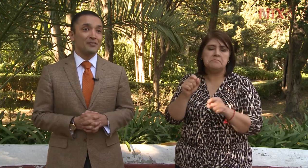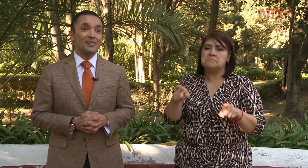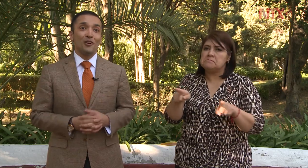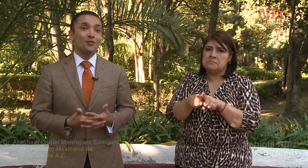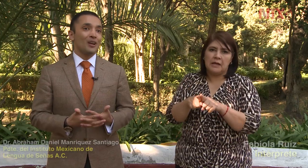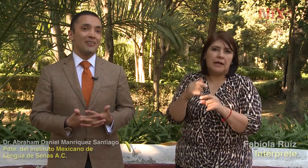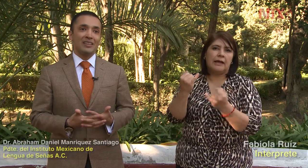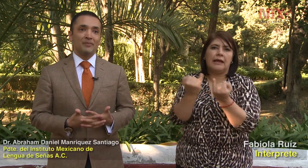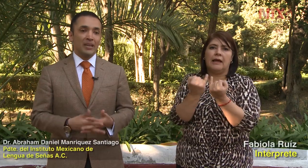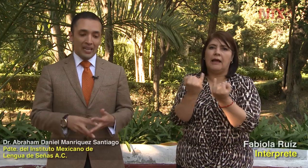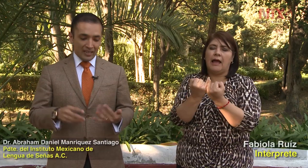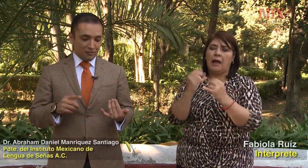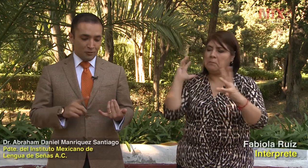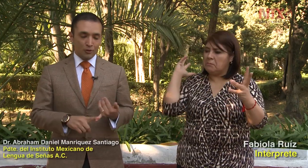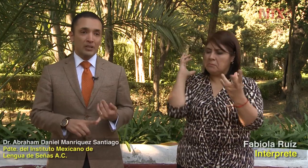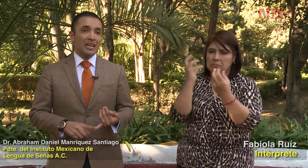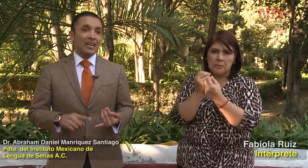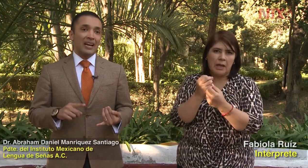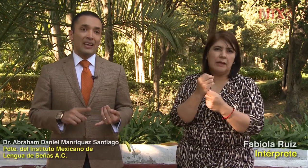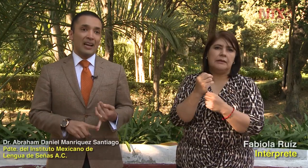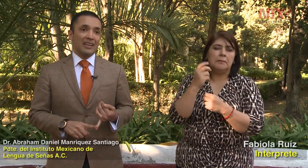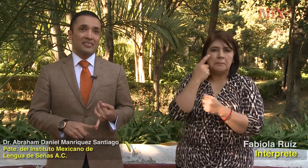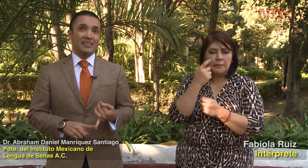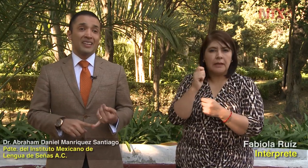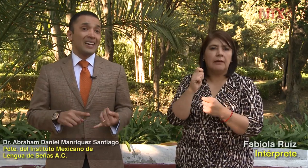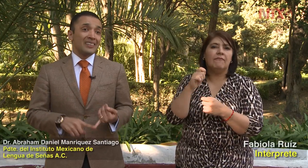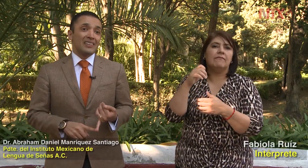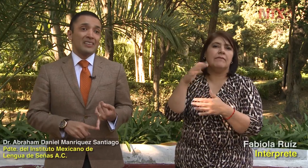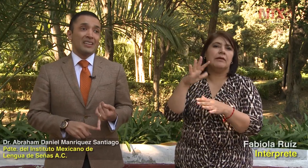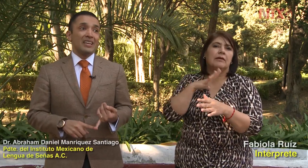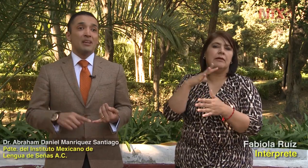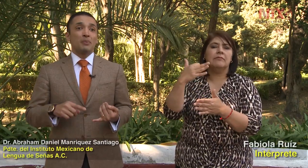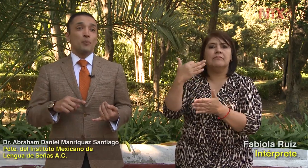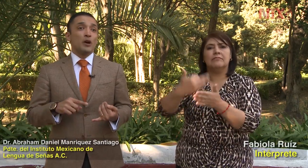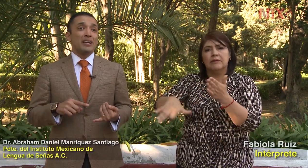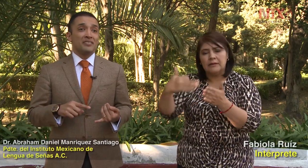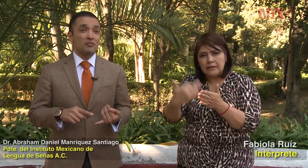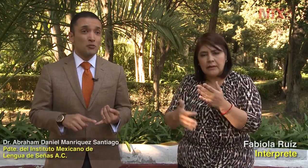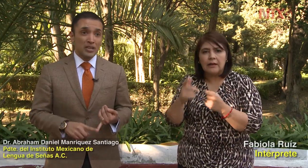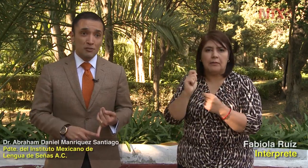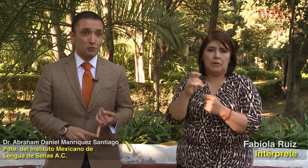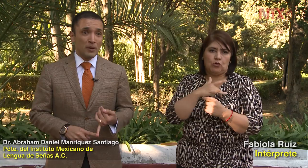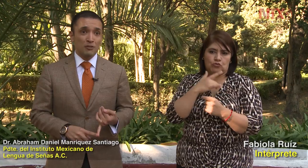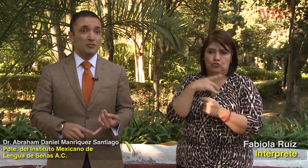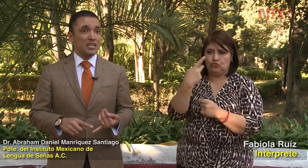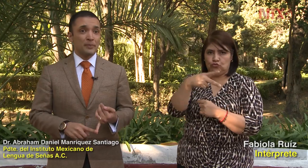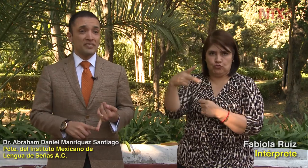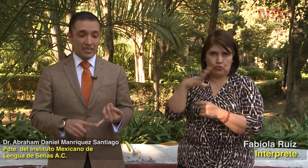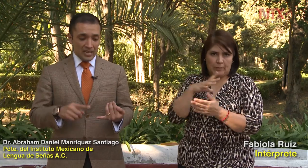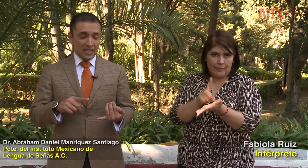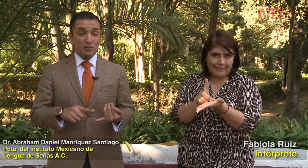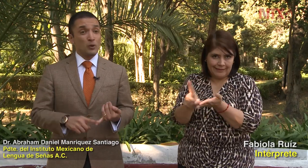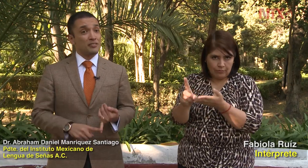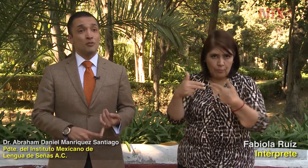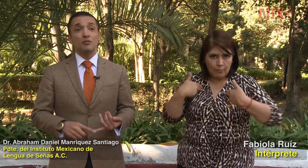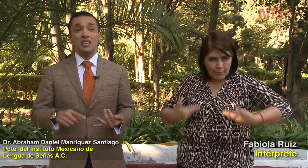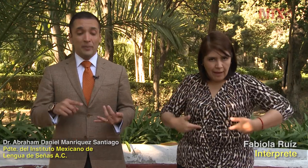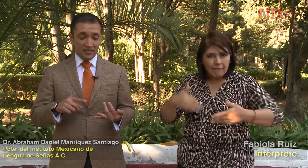enfrentado toda la vida, que es carente de que pueda ejercer sus derechos humanos, llámese educación, llámese